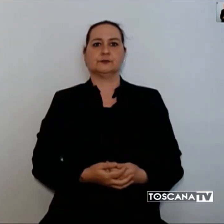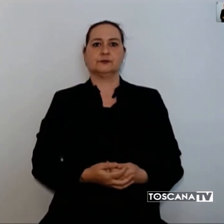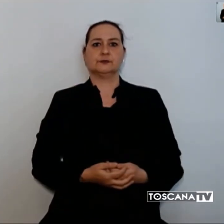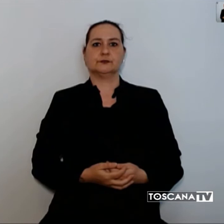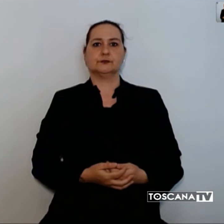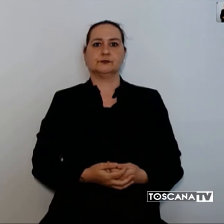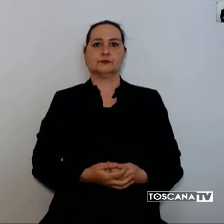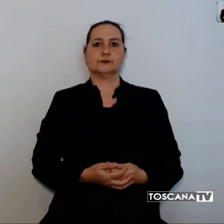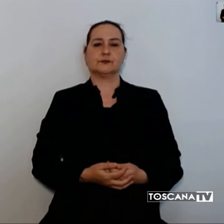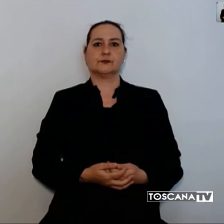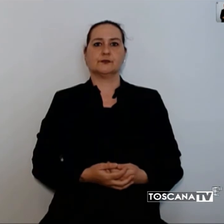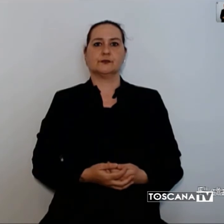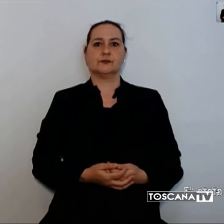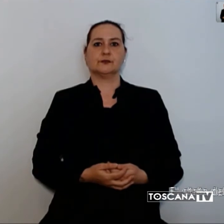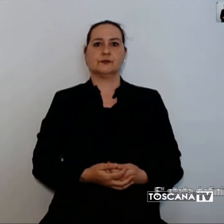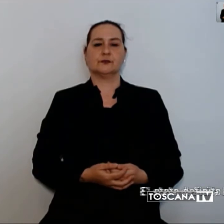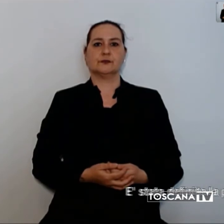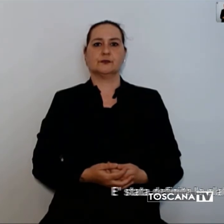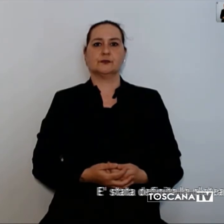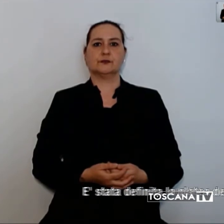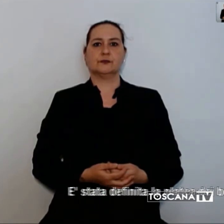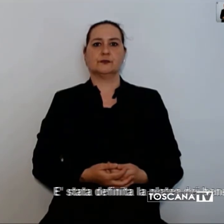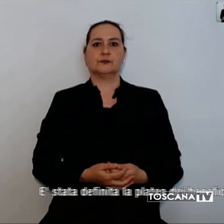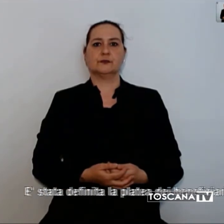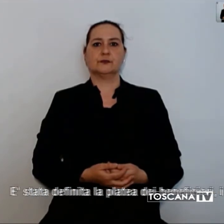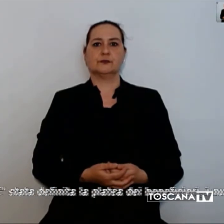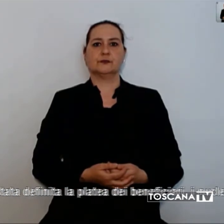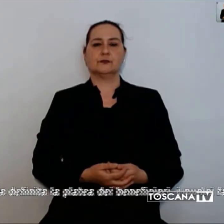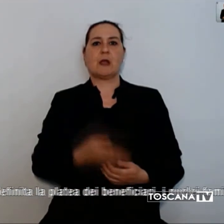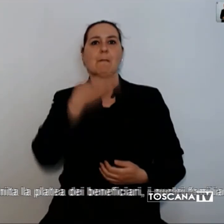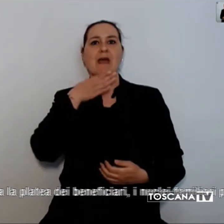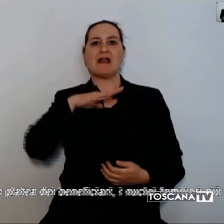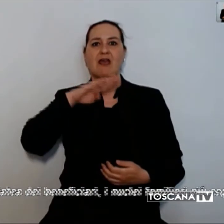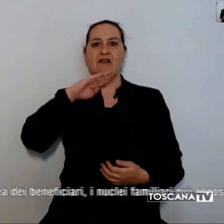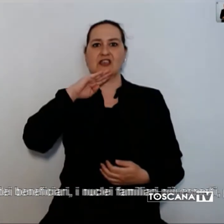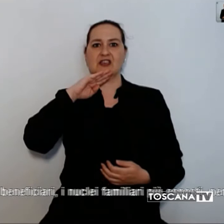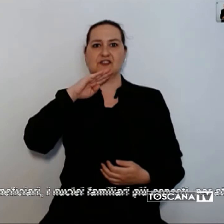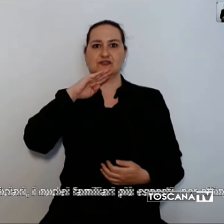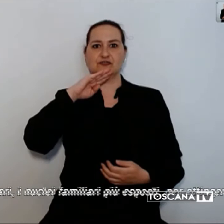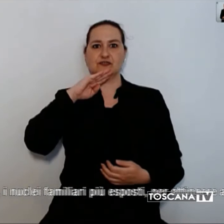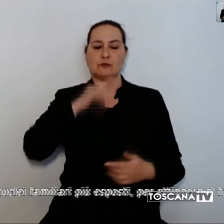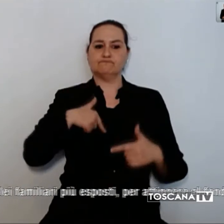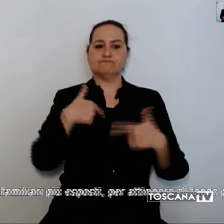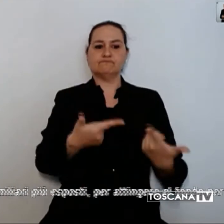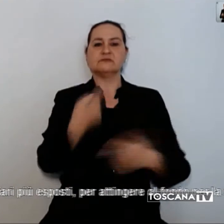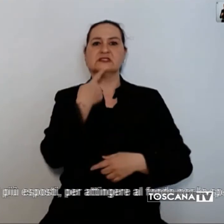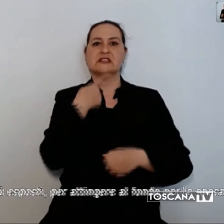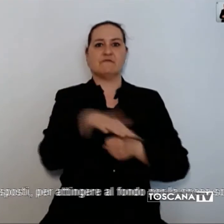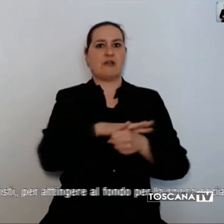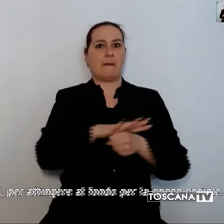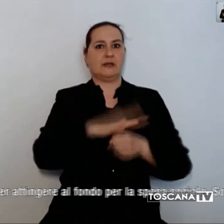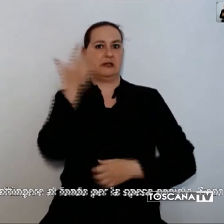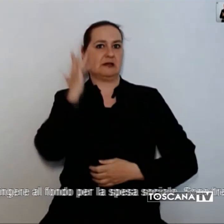È stata definita l'Apletea dei beneficiari, cioè i nuclei familiari più esposti per